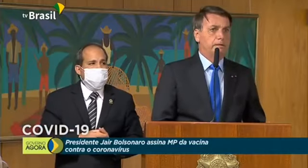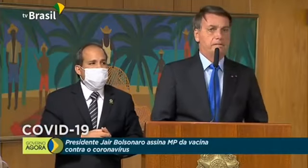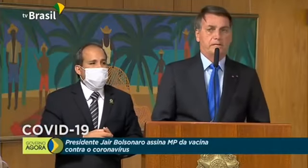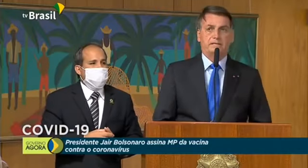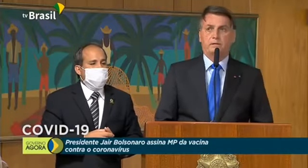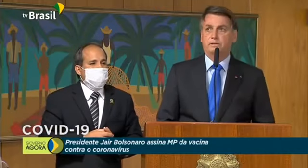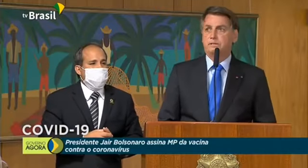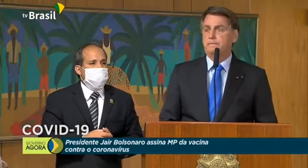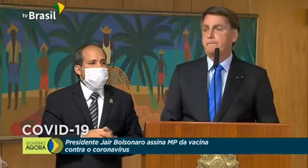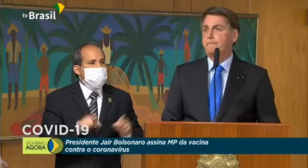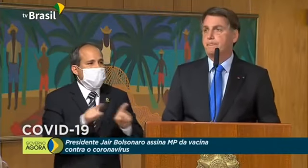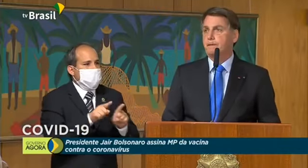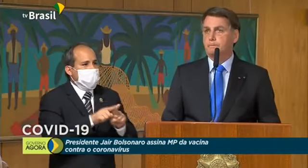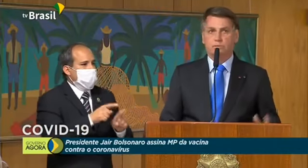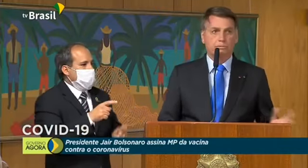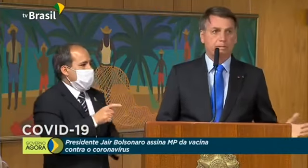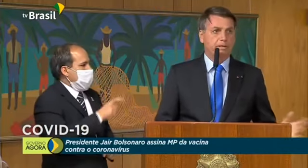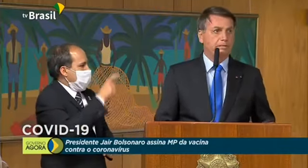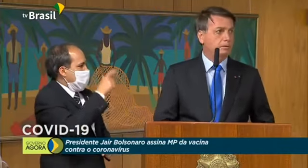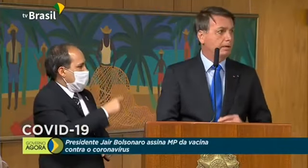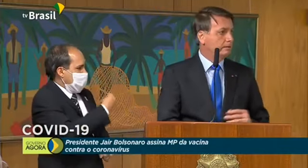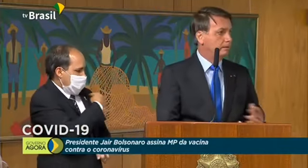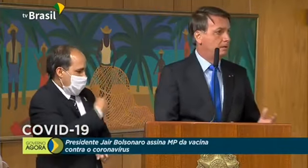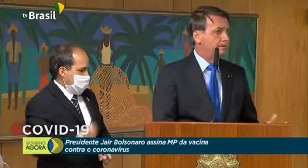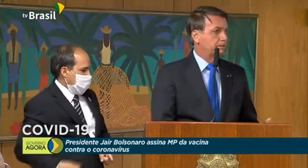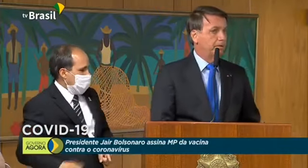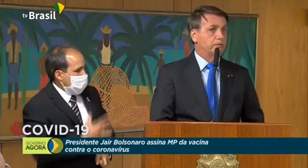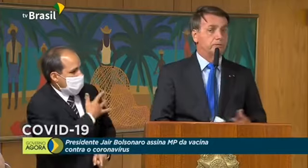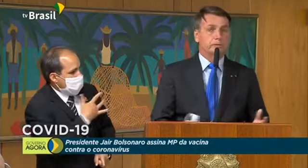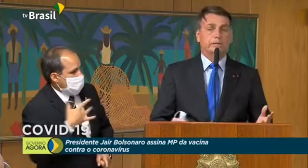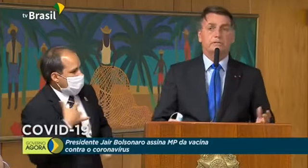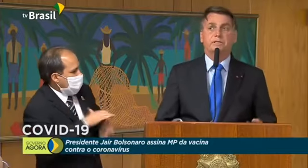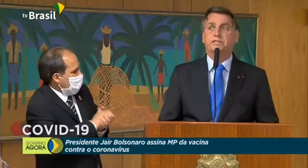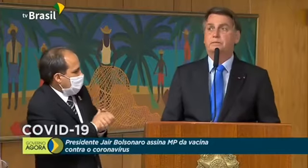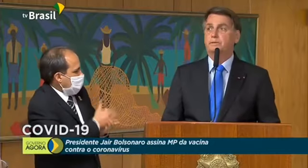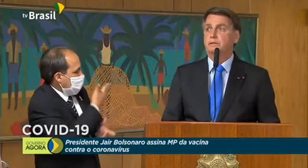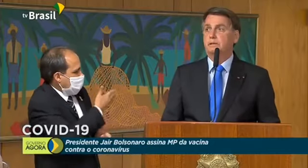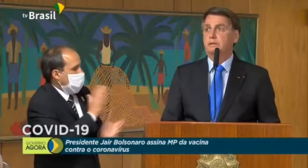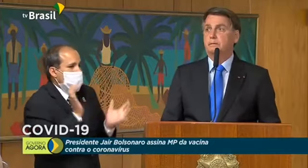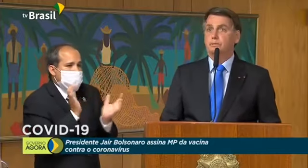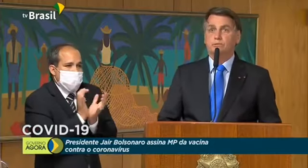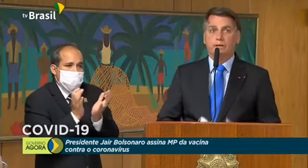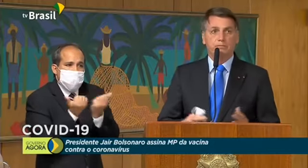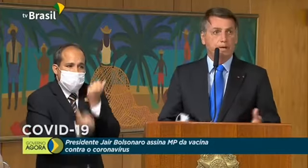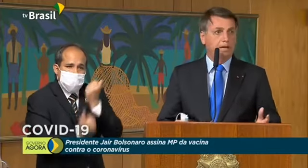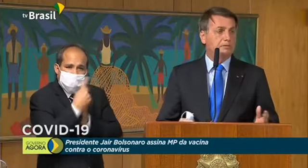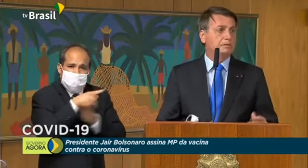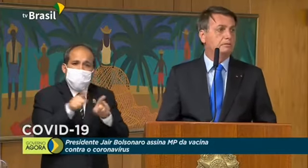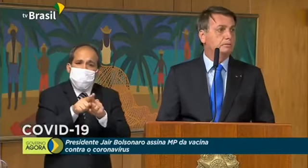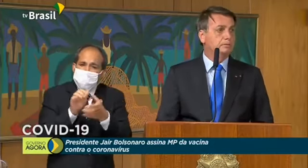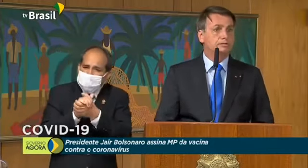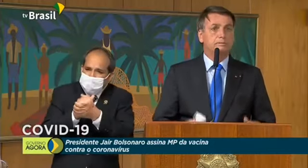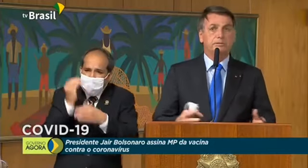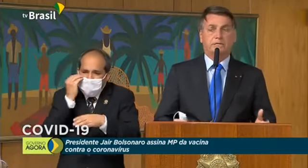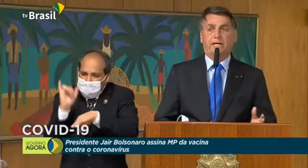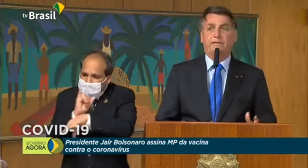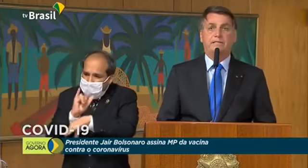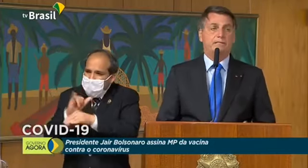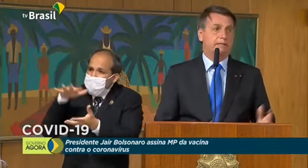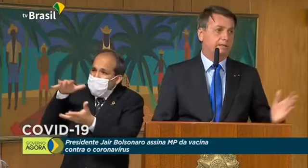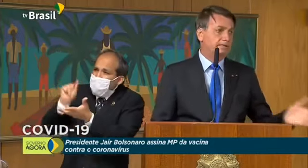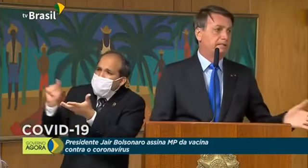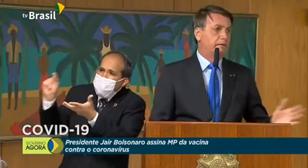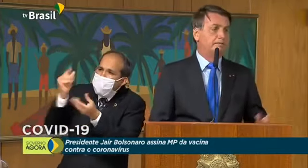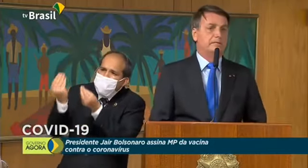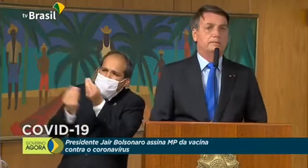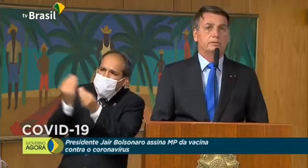E o Ministério da Saúde, meus cumprimentos agora ao Pazuello, toda a sua equipe, procuraram meios no mundo de buscar a